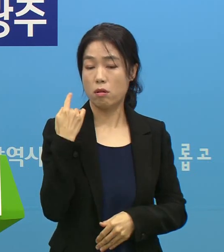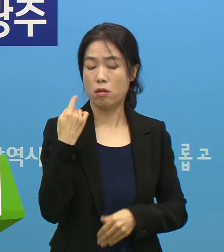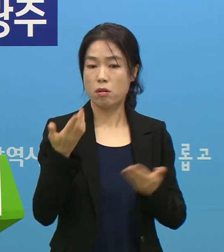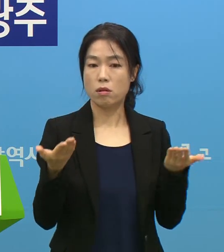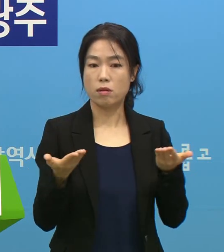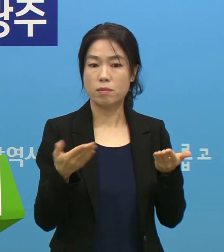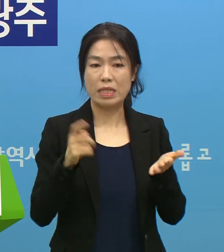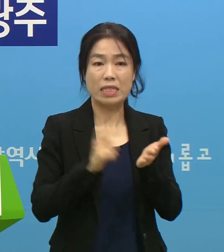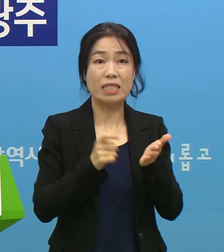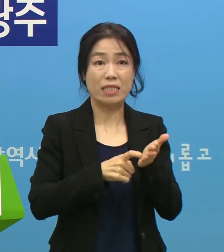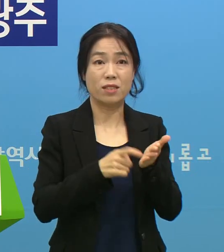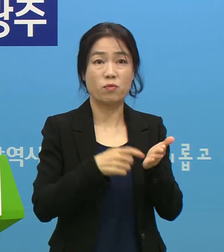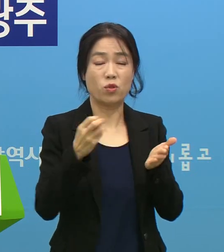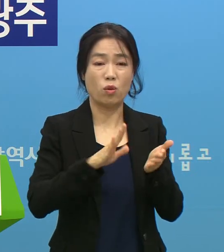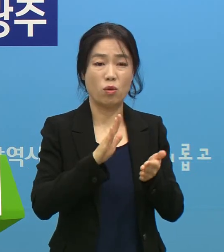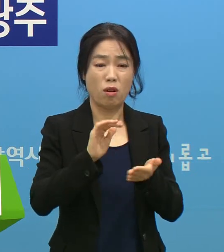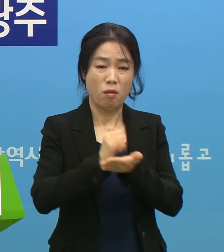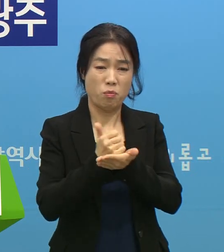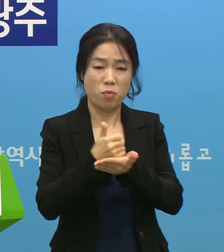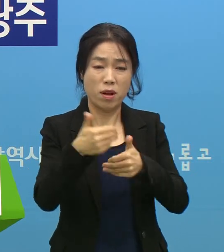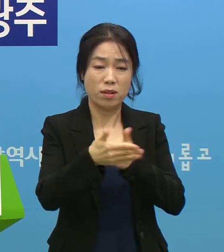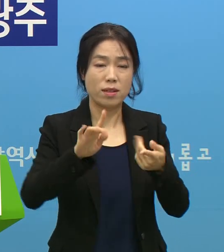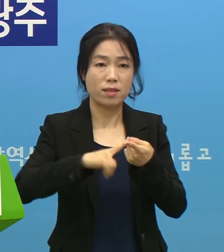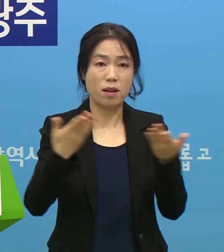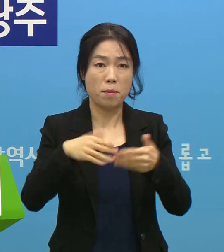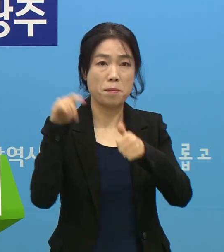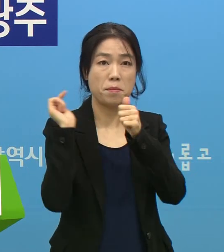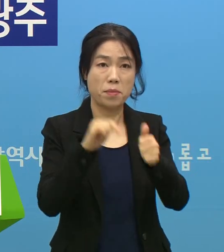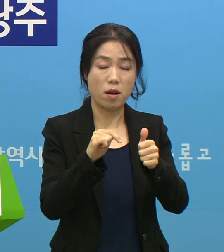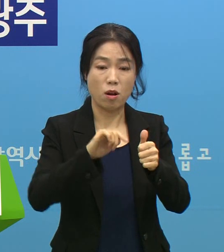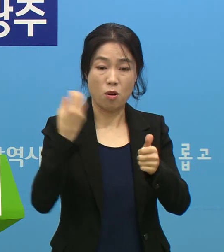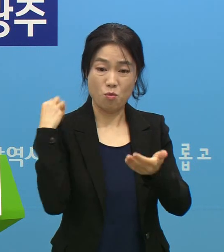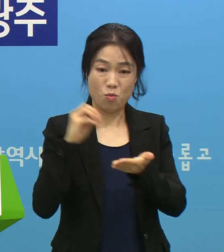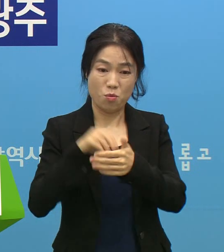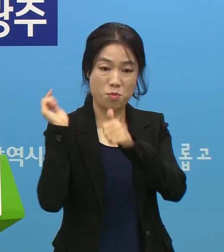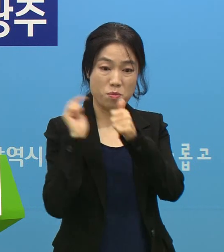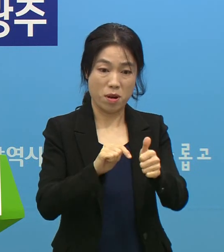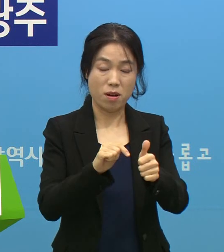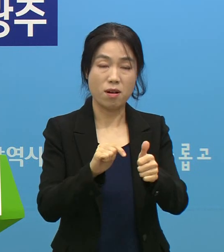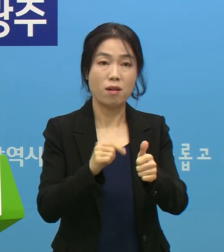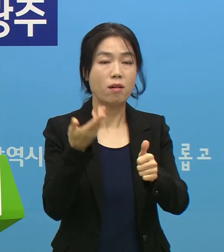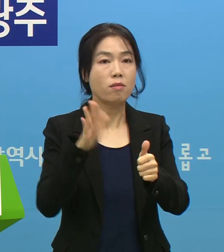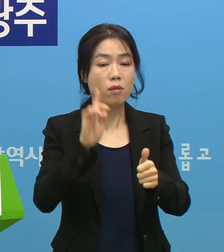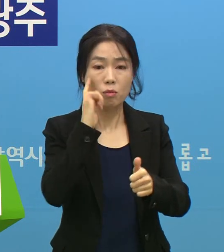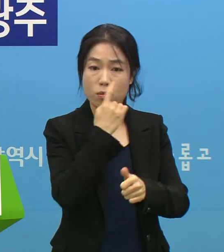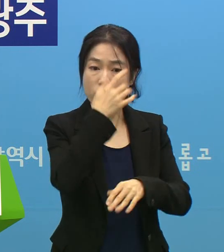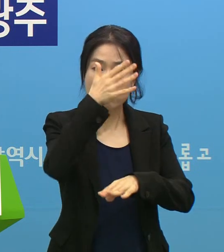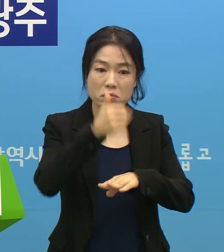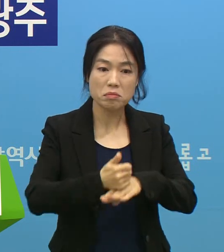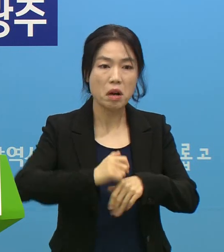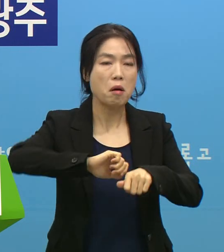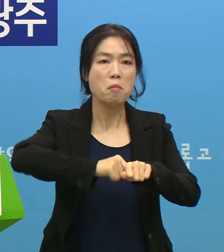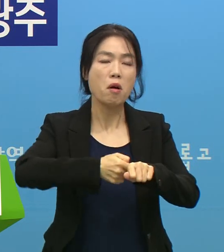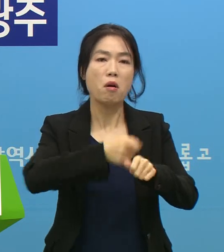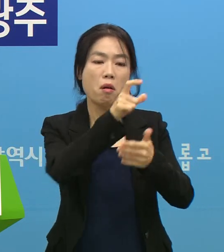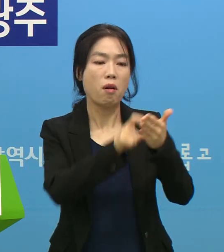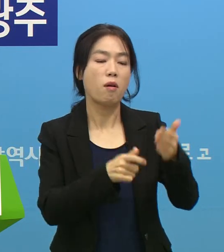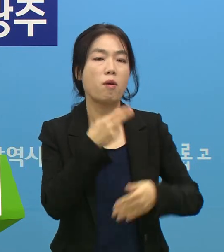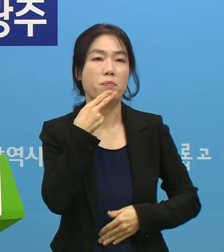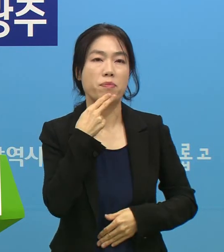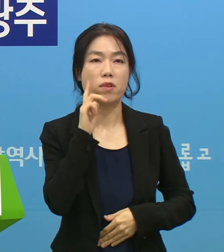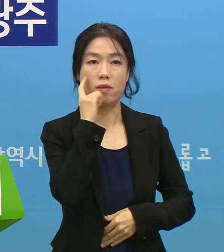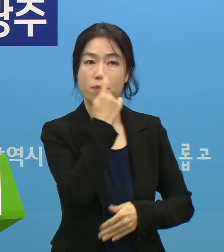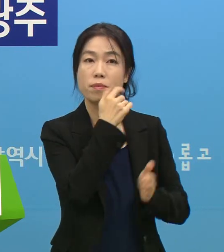응급실이나 중환자실에 대한 업무 복귀 명령을 내렸는데 확인 결과 처벌 대상자는 없는 것으로